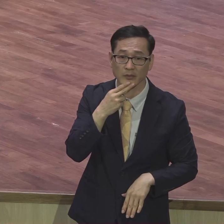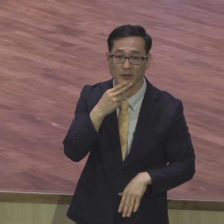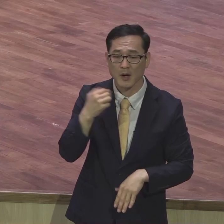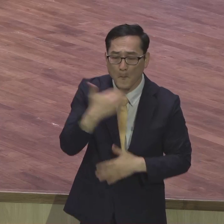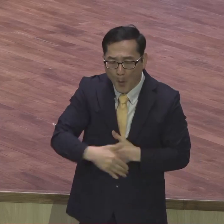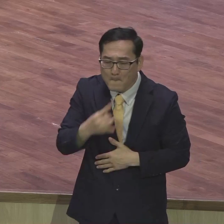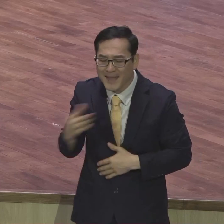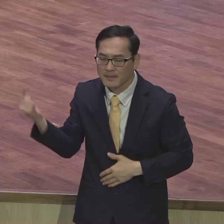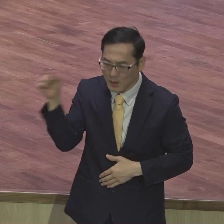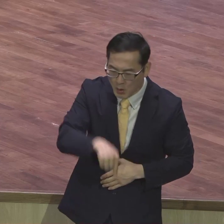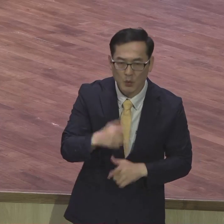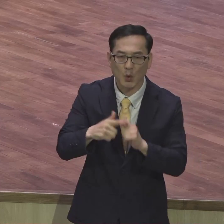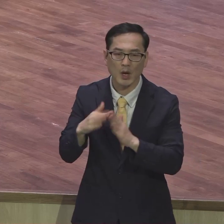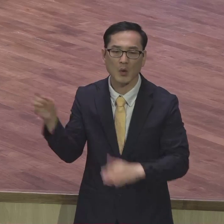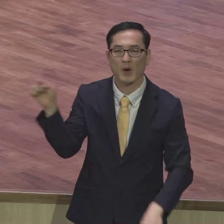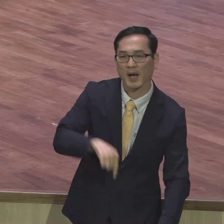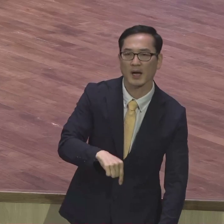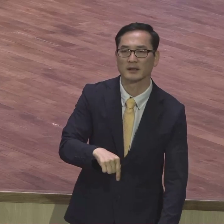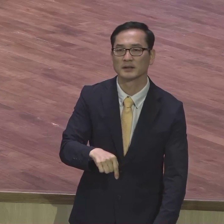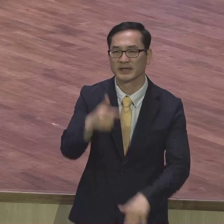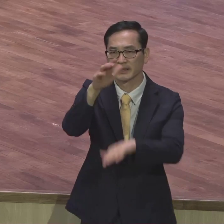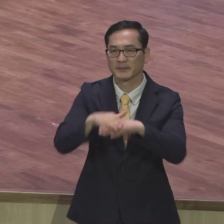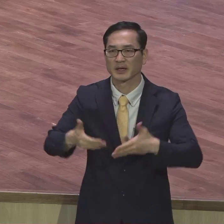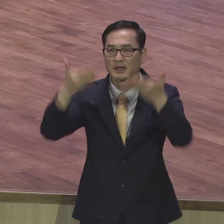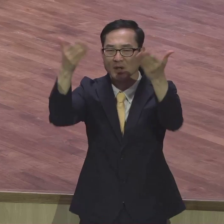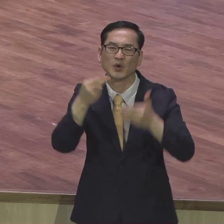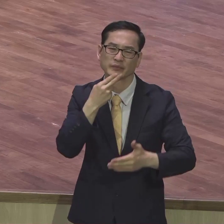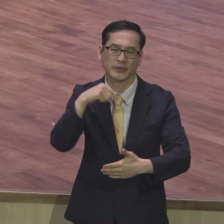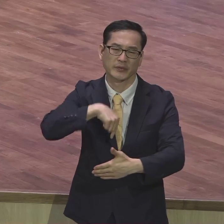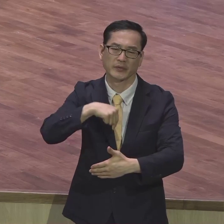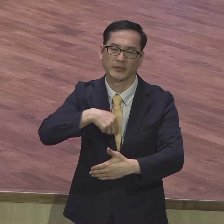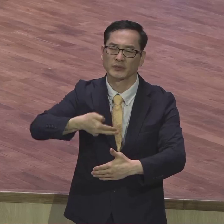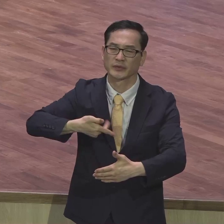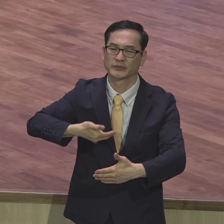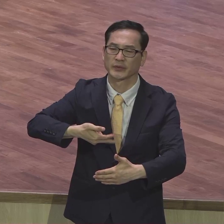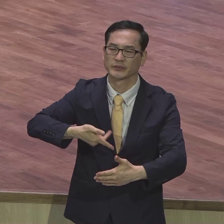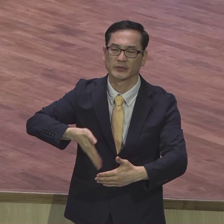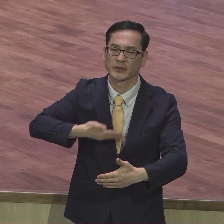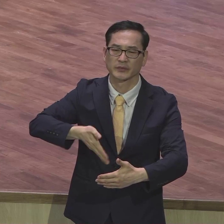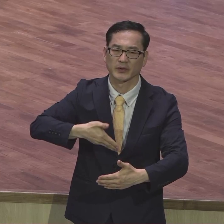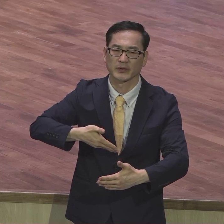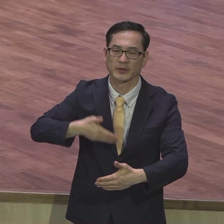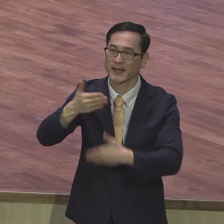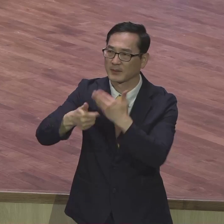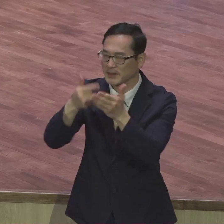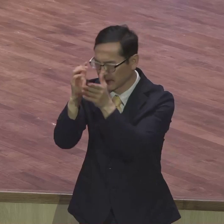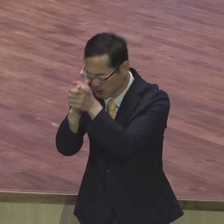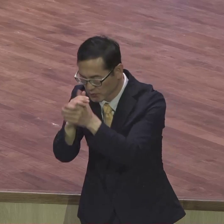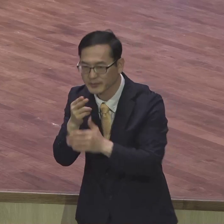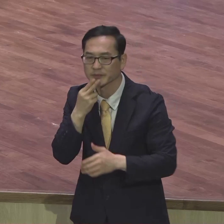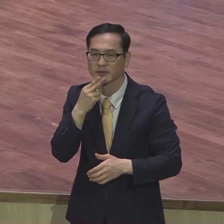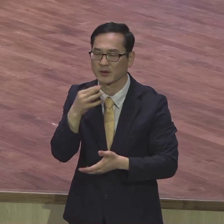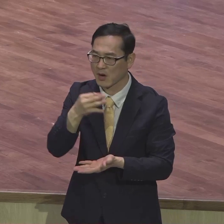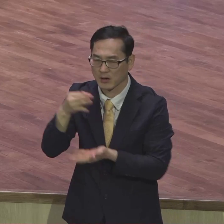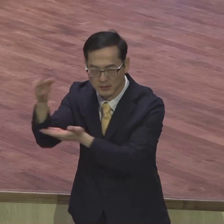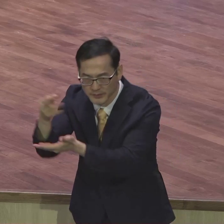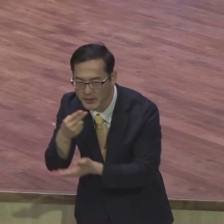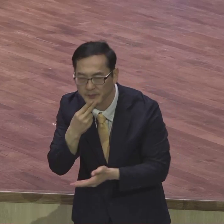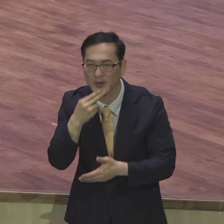하나님 앞에 예배 드린 적이 없어요 하나님 앞에 기도한 적도 없고 하나님 앞에 헝금한 적도 없고 하나님 앞에 호람되오 하나님